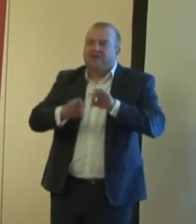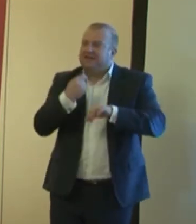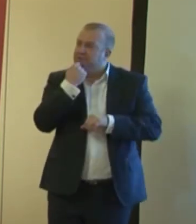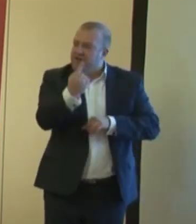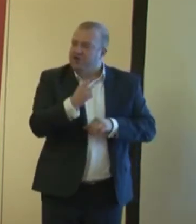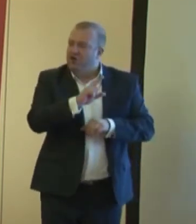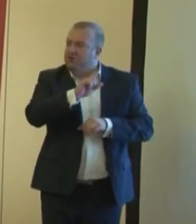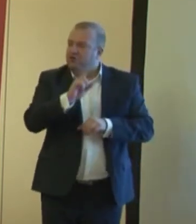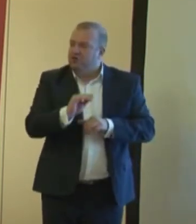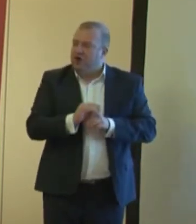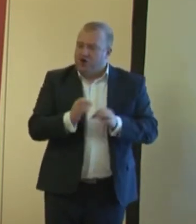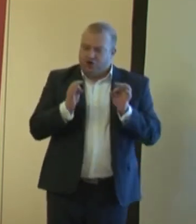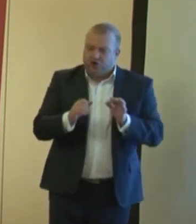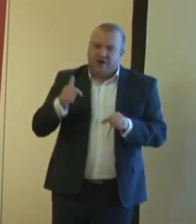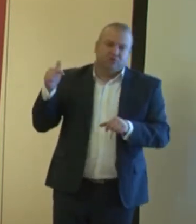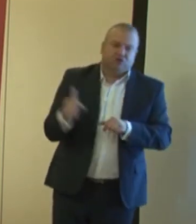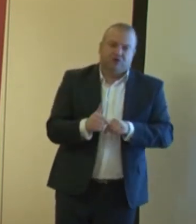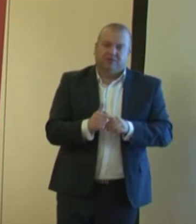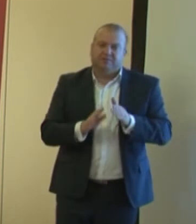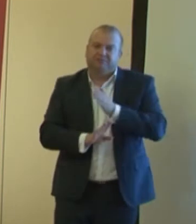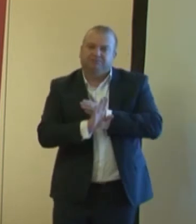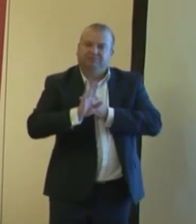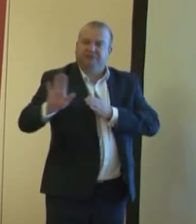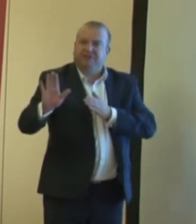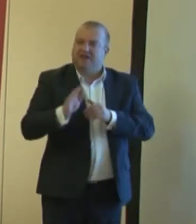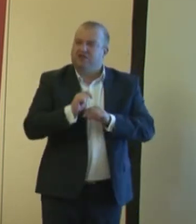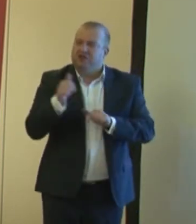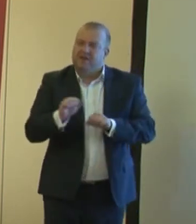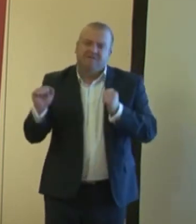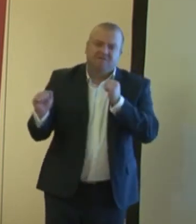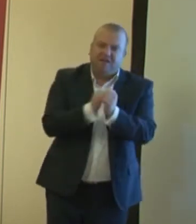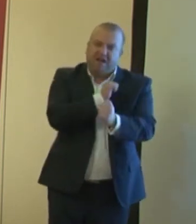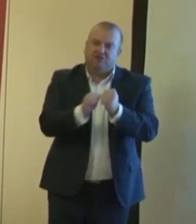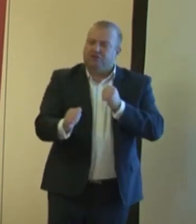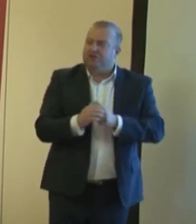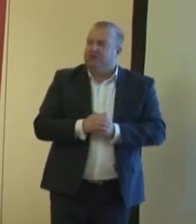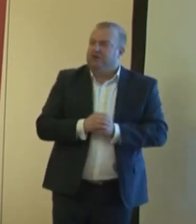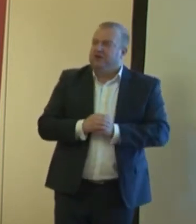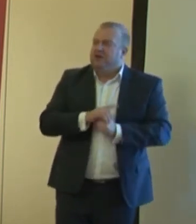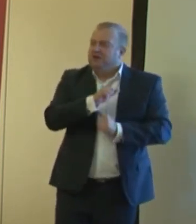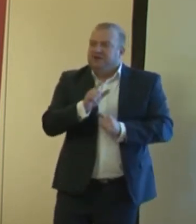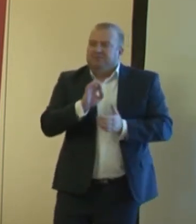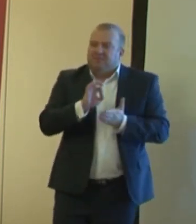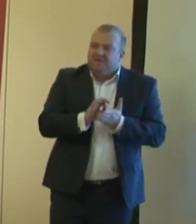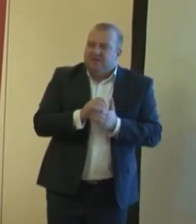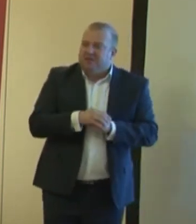dzisiaj musimy przedstawiać, jeśli chcemy walczyć z pewnymi